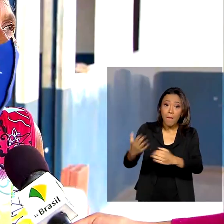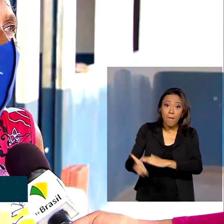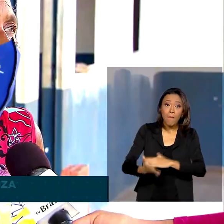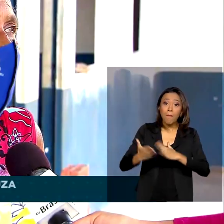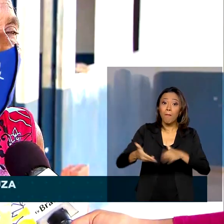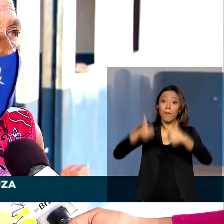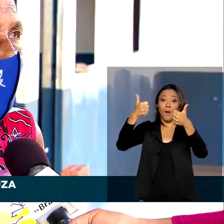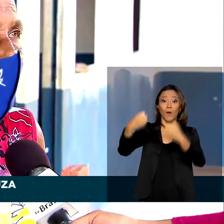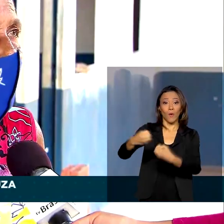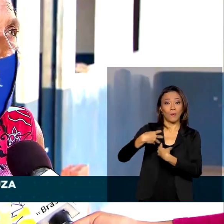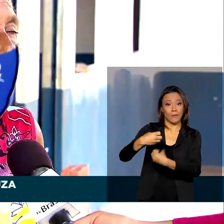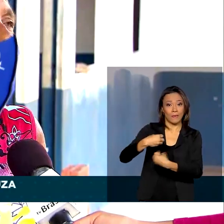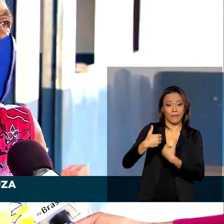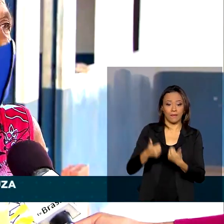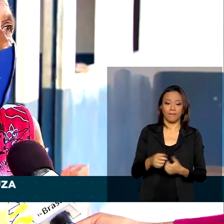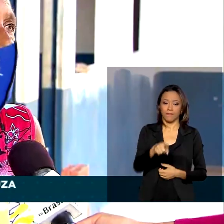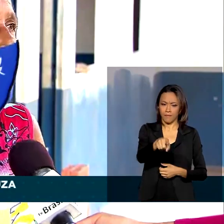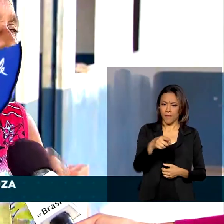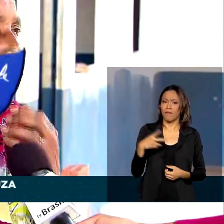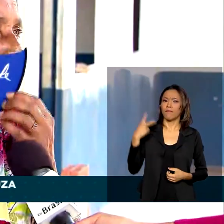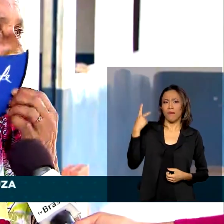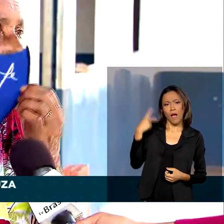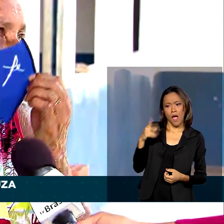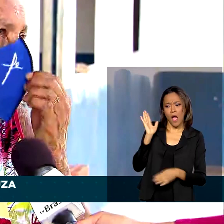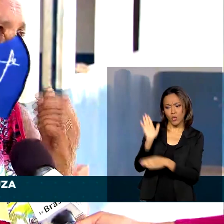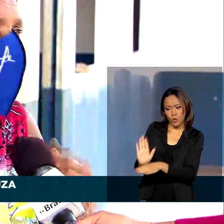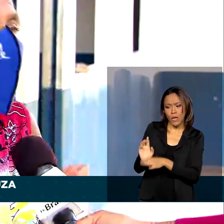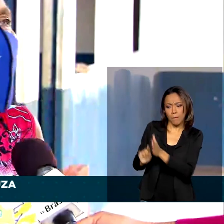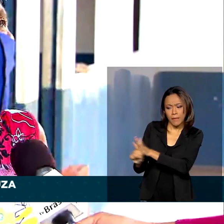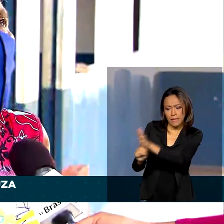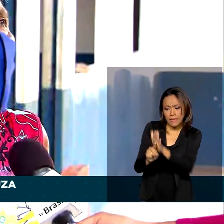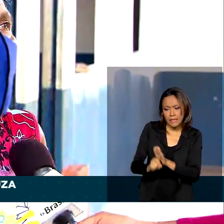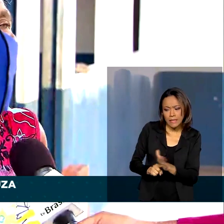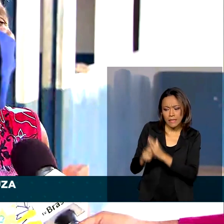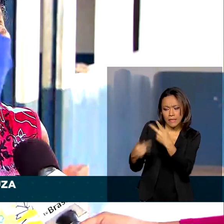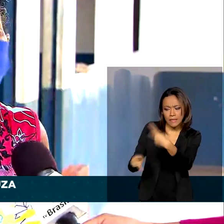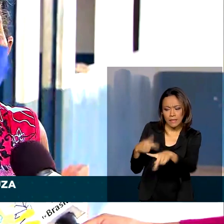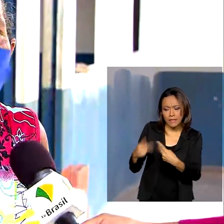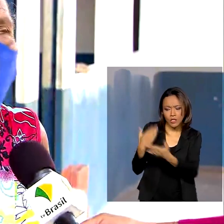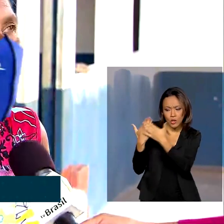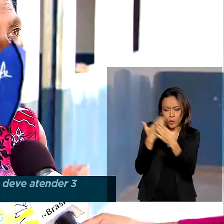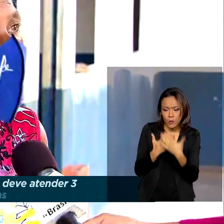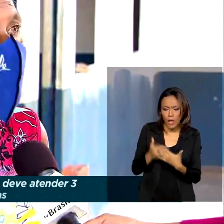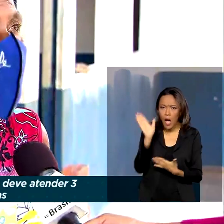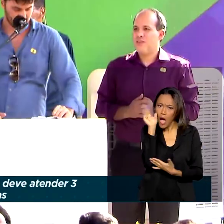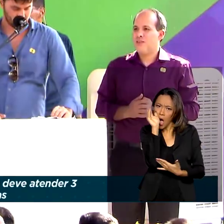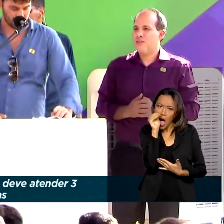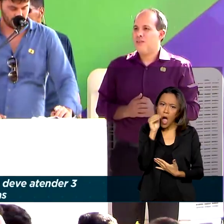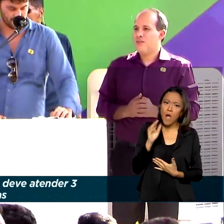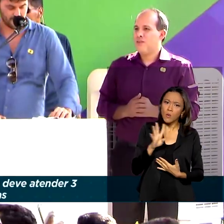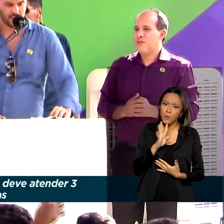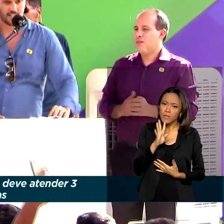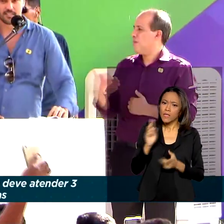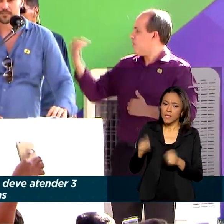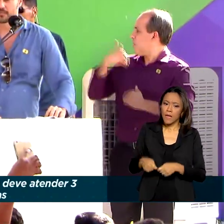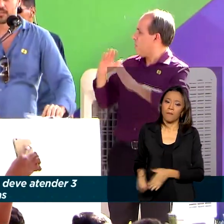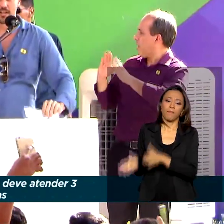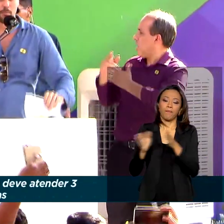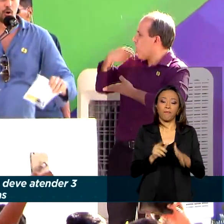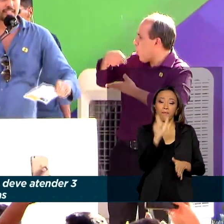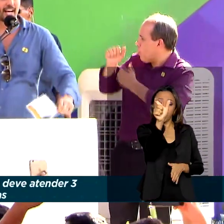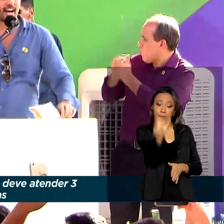como fazer as pesquisas deles, pesquisar, estudar mais, conhecer mais as coisas. O ministro das